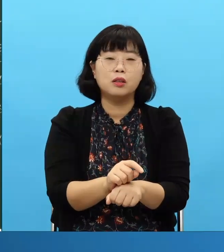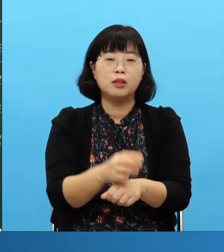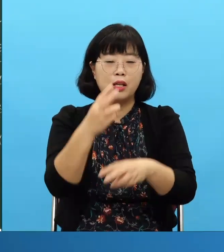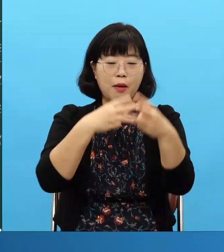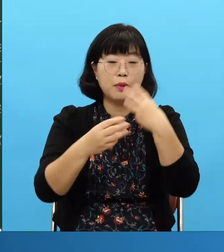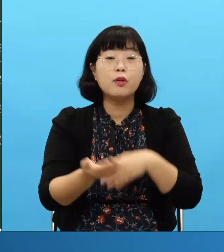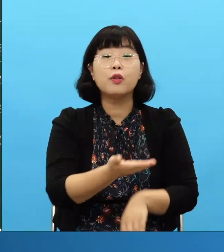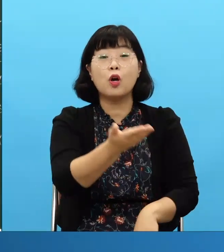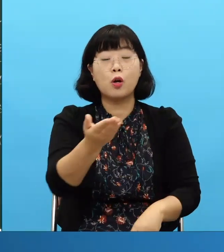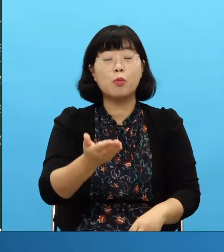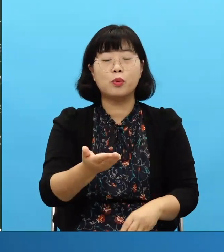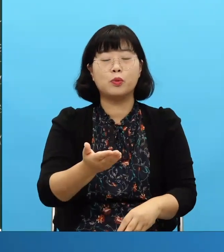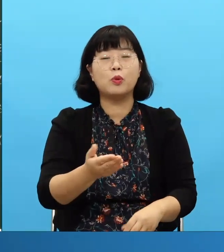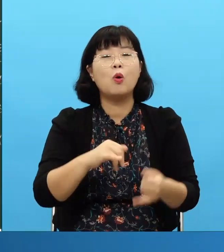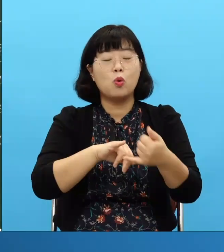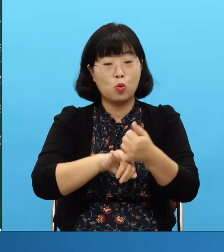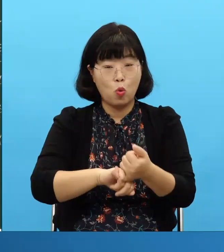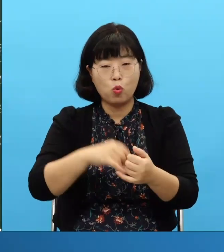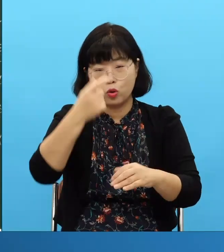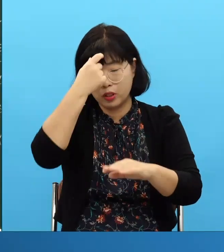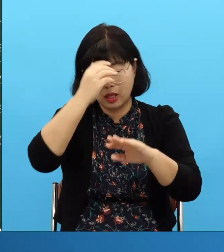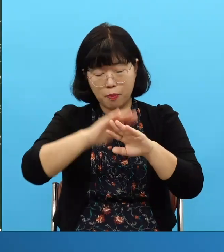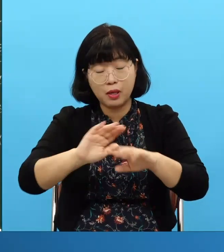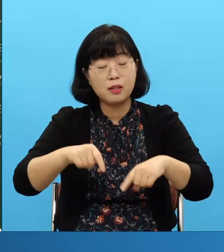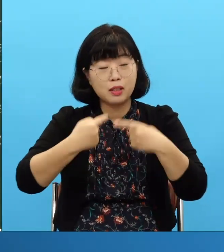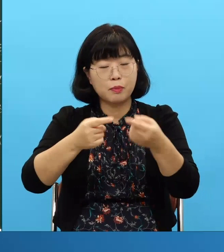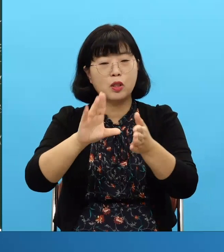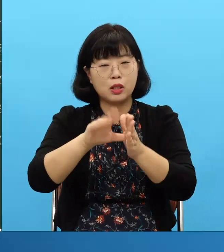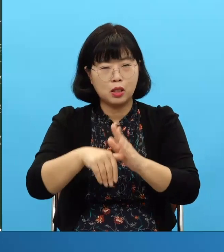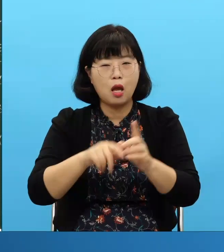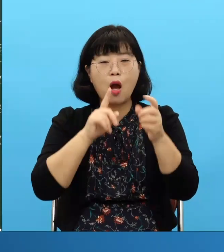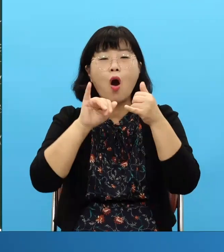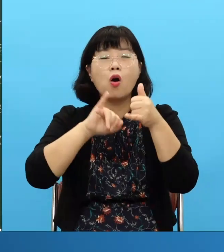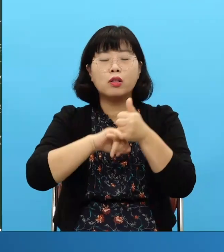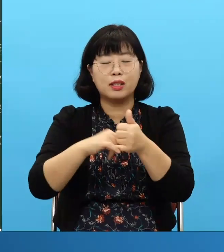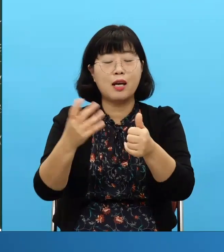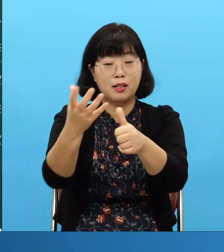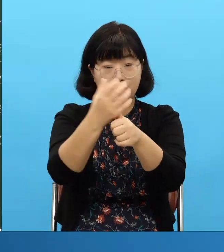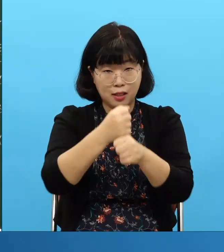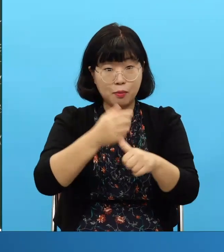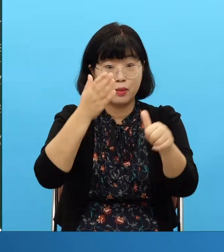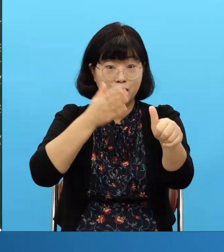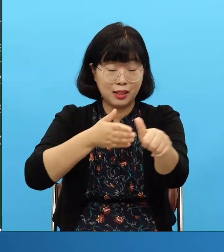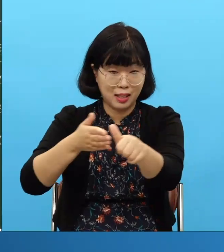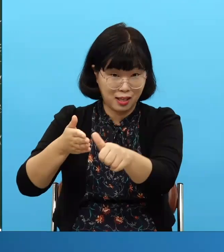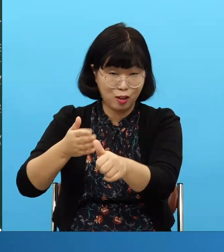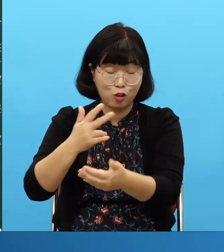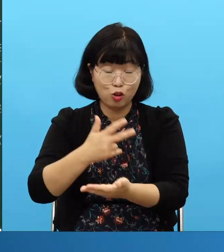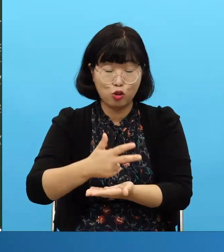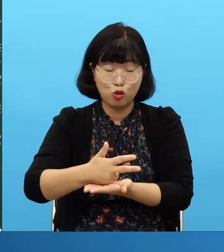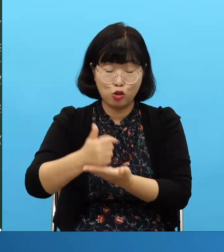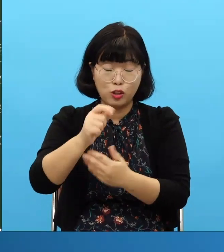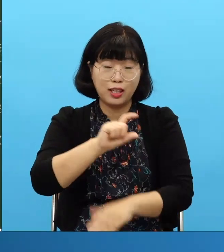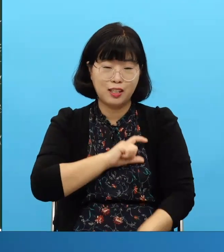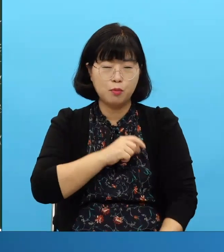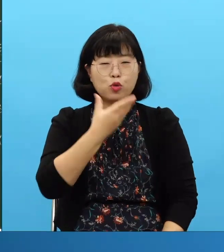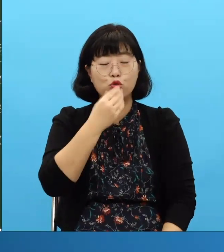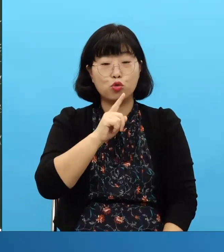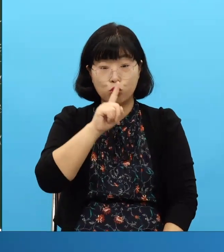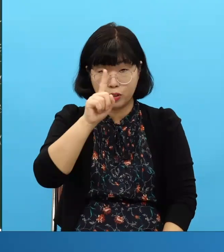Especialmente los remanentes en el día de mañana, el domingo Que tomen el pacto concreto Eso es recibir gracia Lo bendigo en el nombre del Señor Jesucristo Para que sea